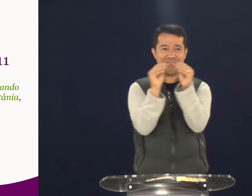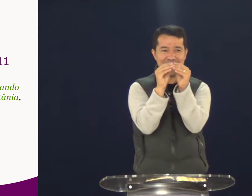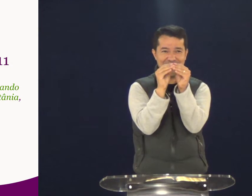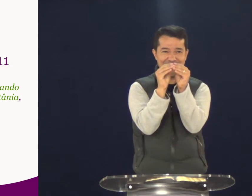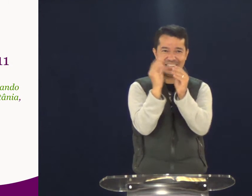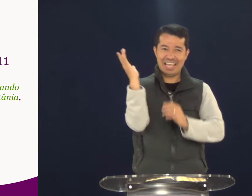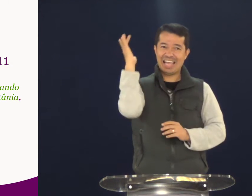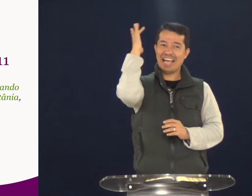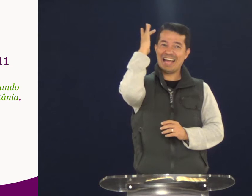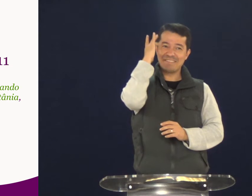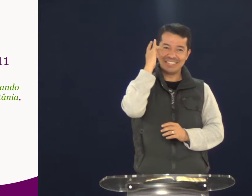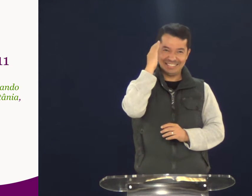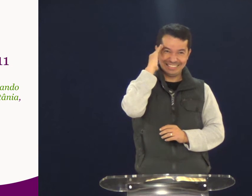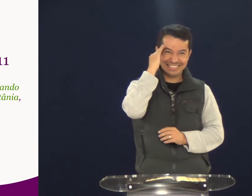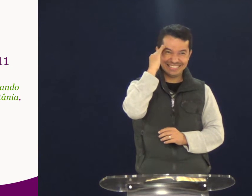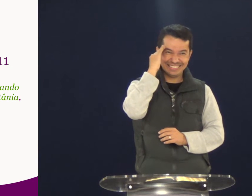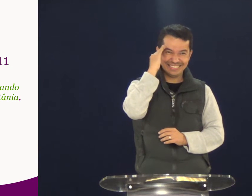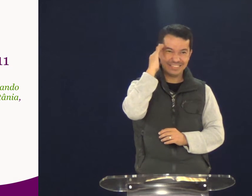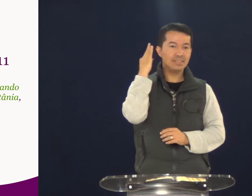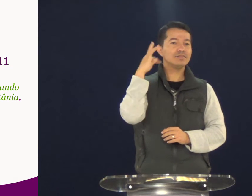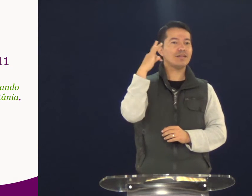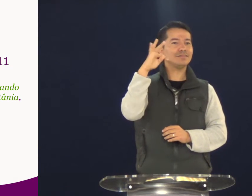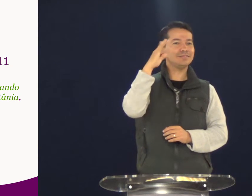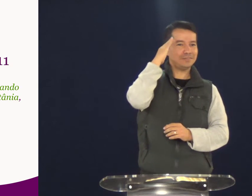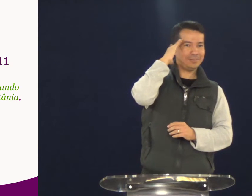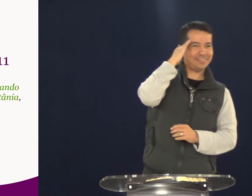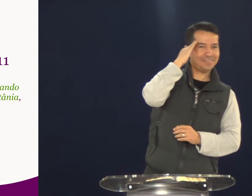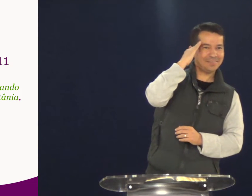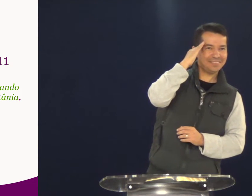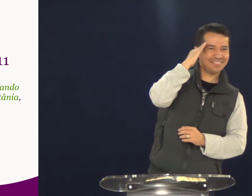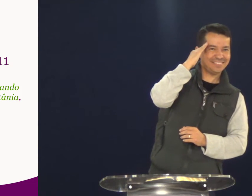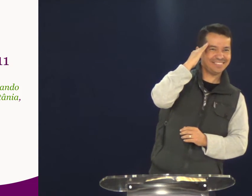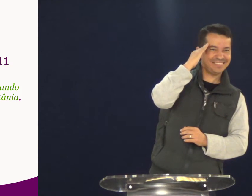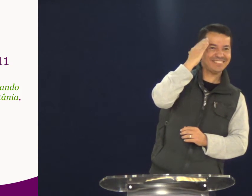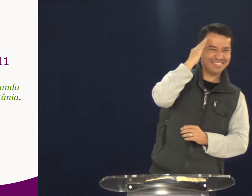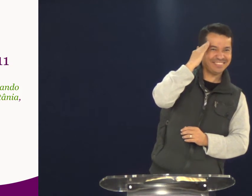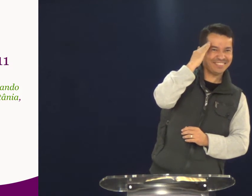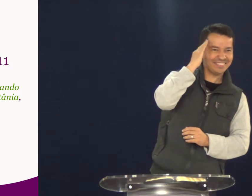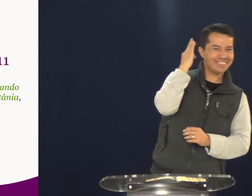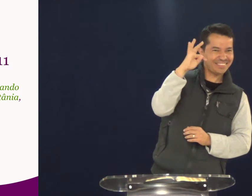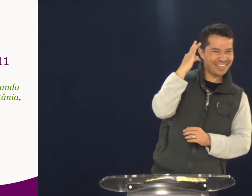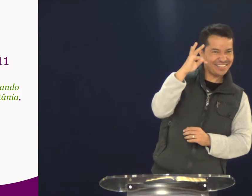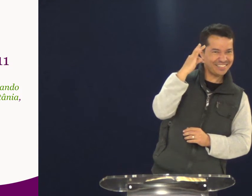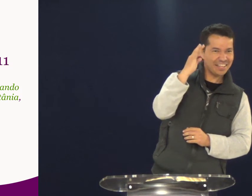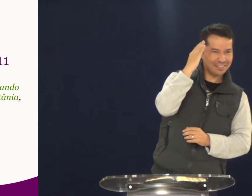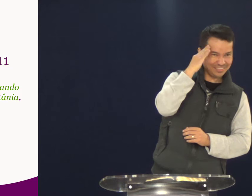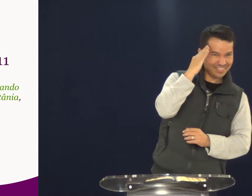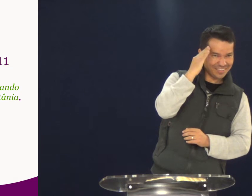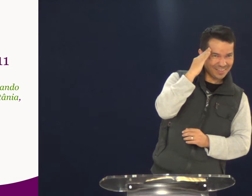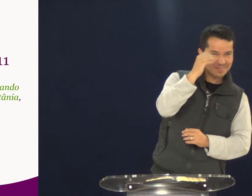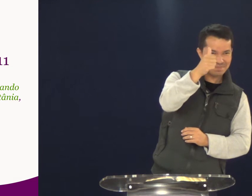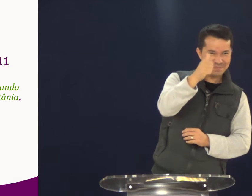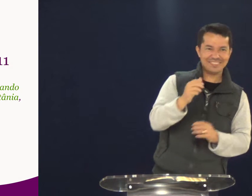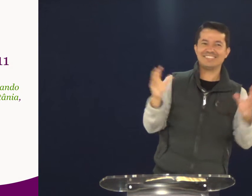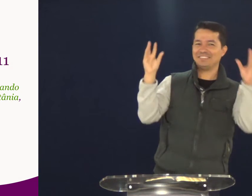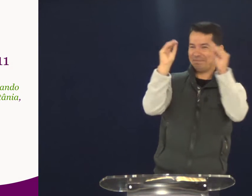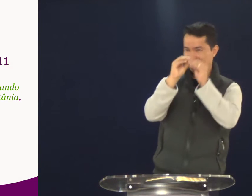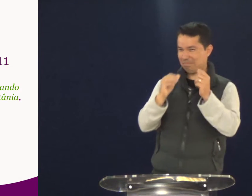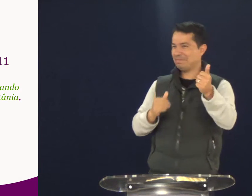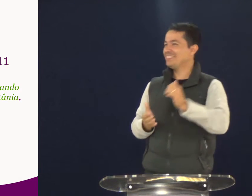dizendo aquelas várias palavras, eu resumo em amanhã. Você entendeu? Você me entendeu? Entendeu? Ok.